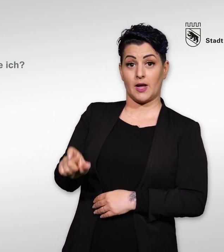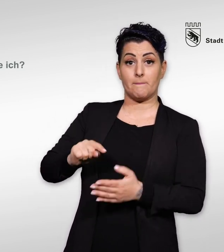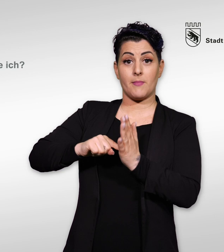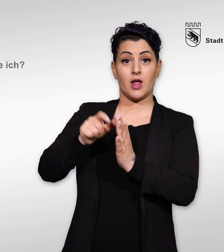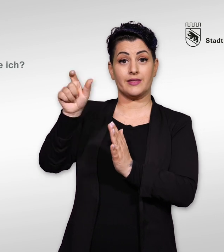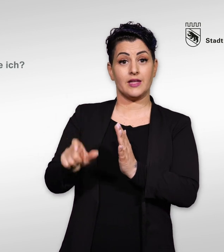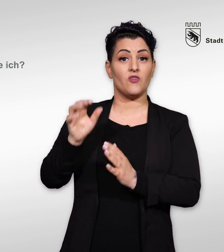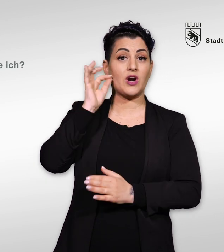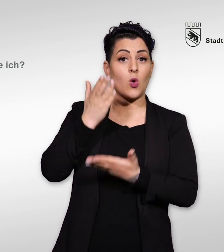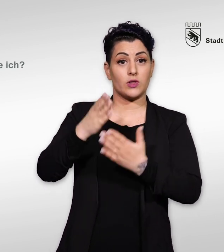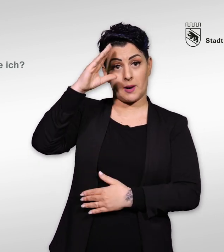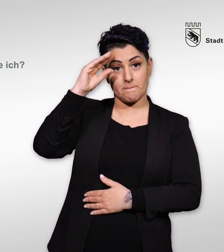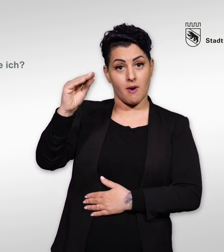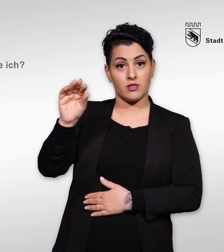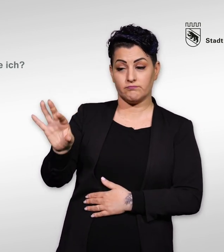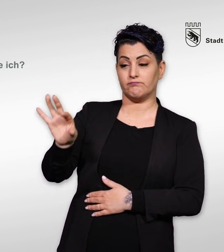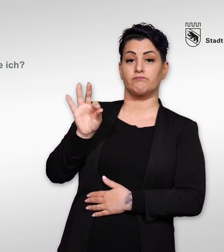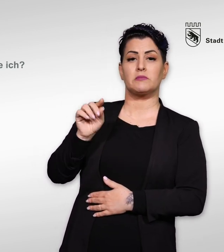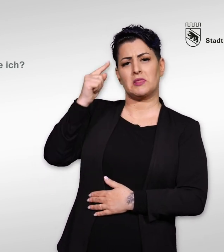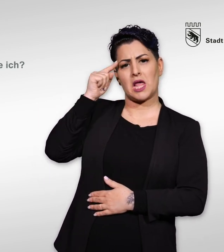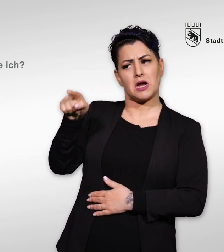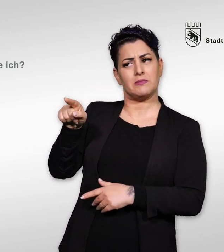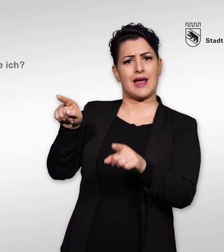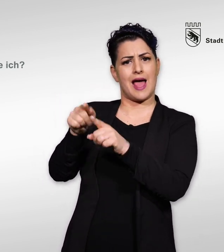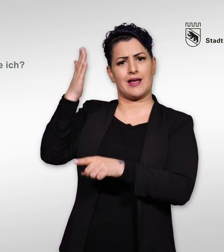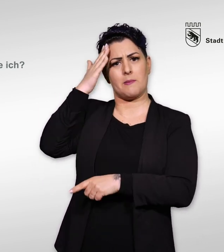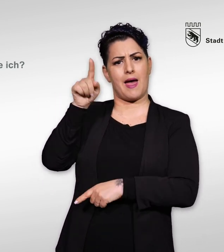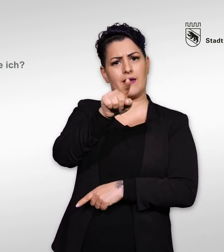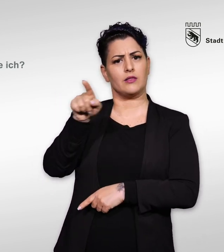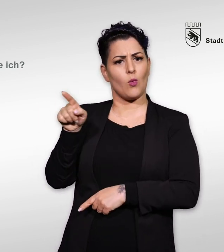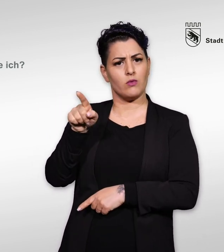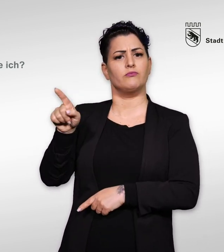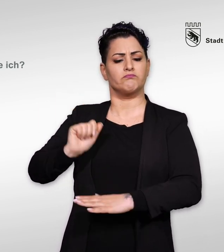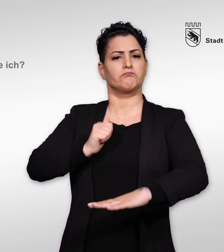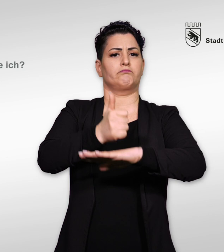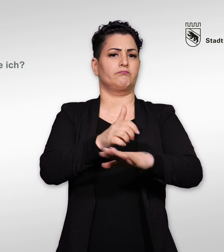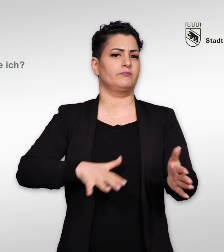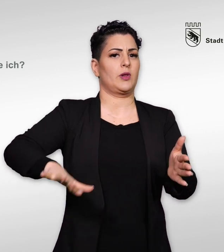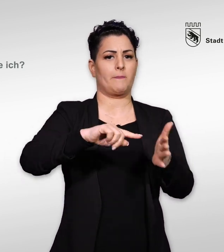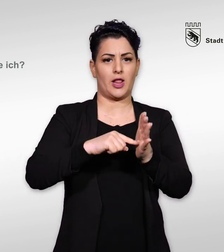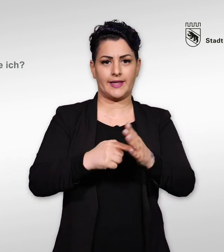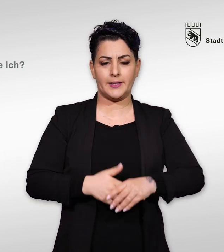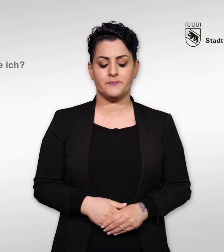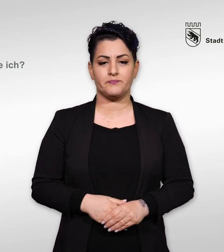Politikerin oder einen Politiker, von der oder dem Sie denken, dass sie oder er ihre politische Meinung vertritt.